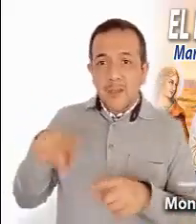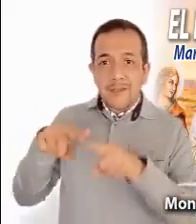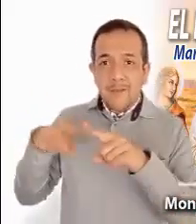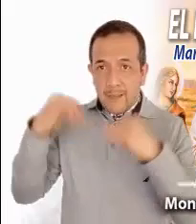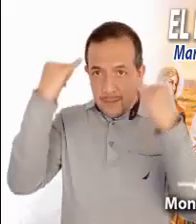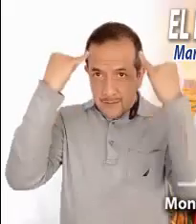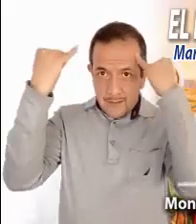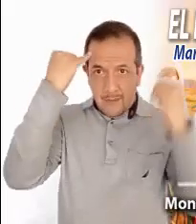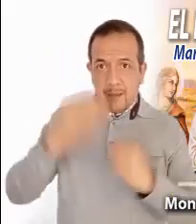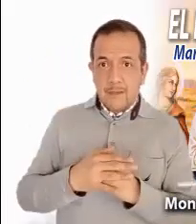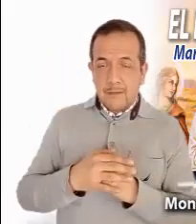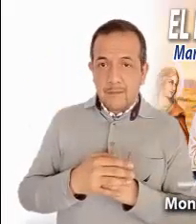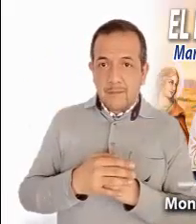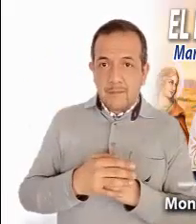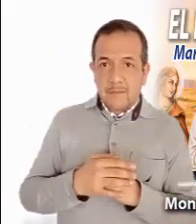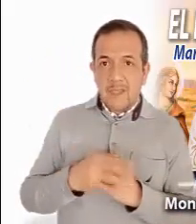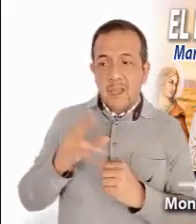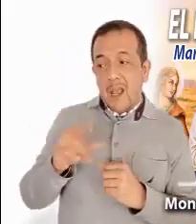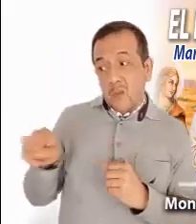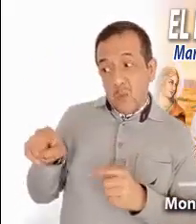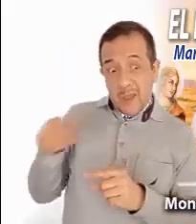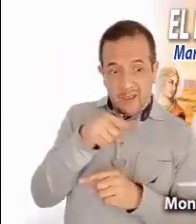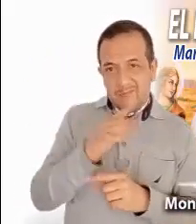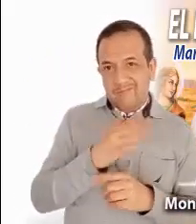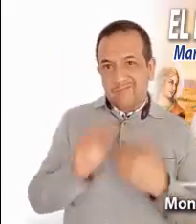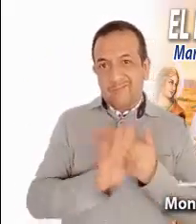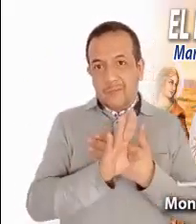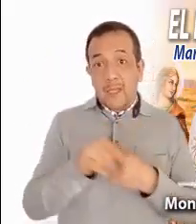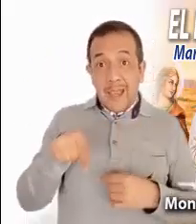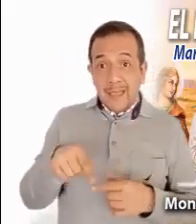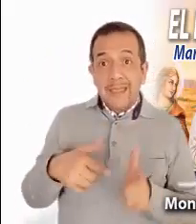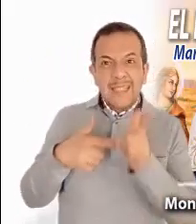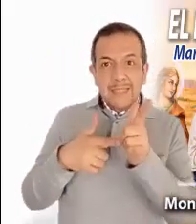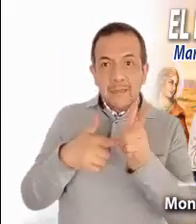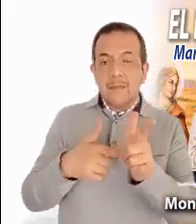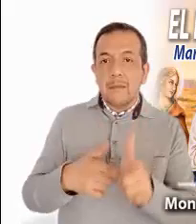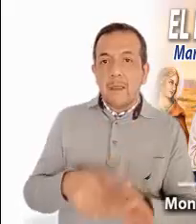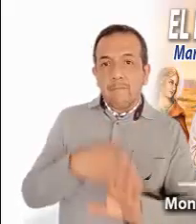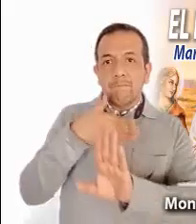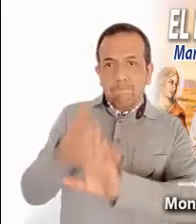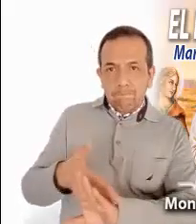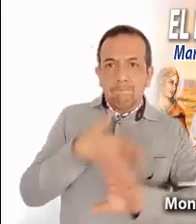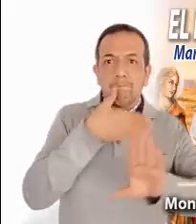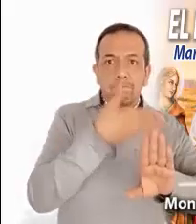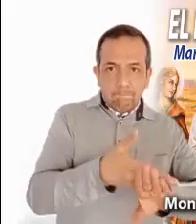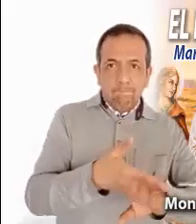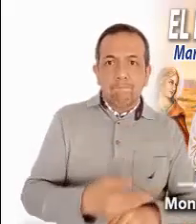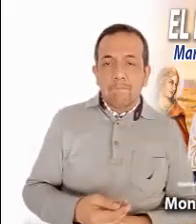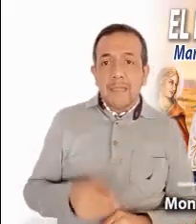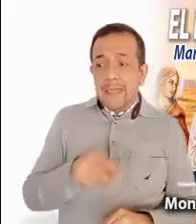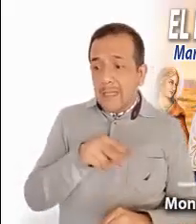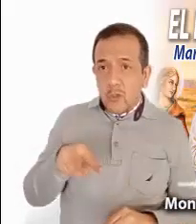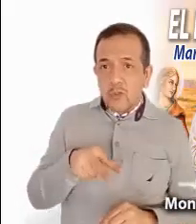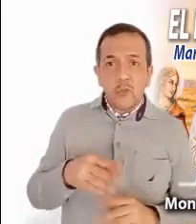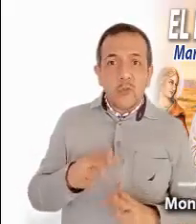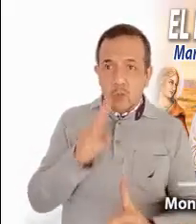Prevalecen las enemistades y descalificaciones sobre la reflexión serena de